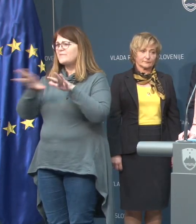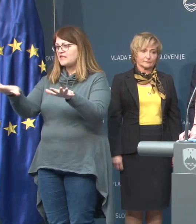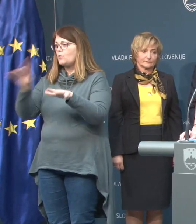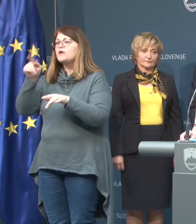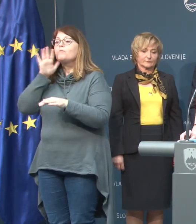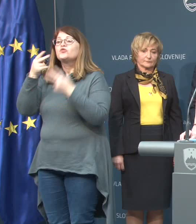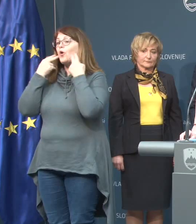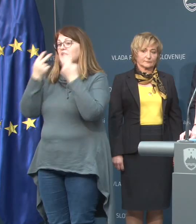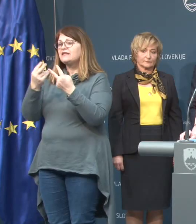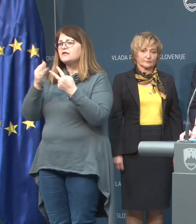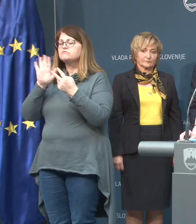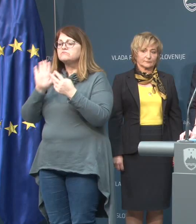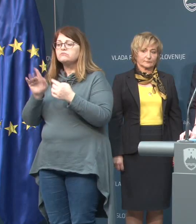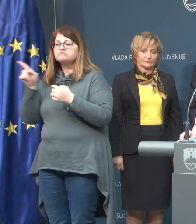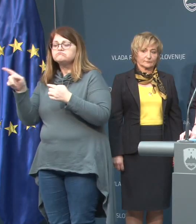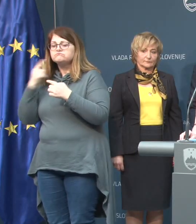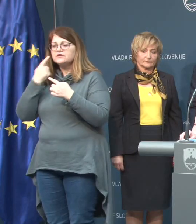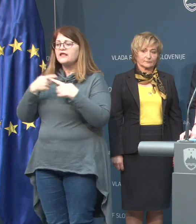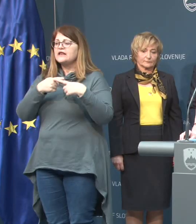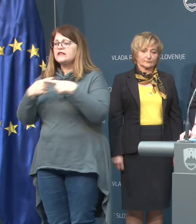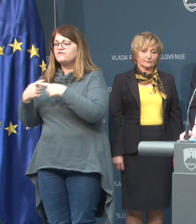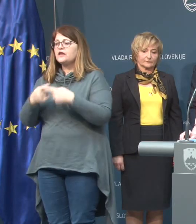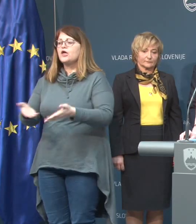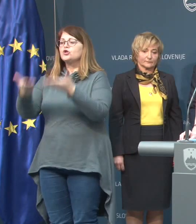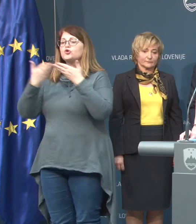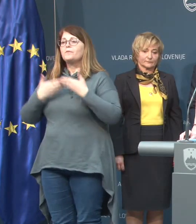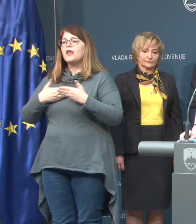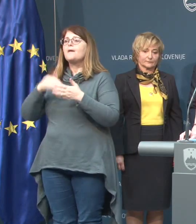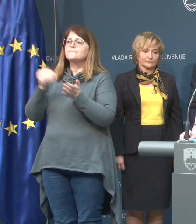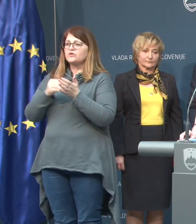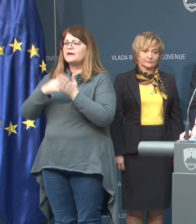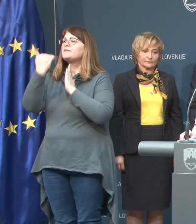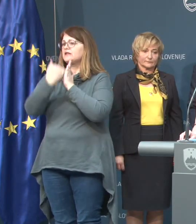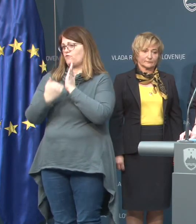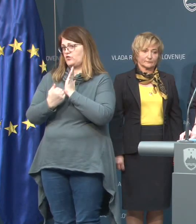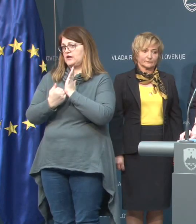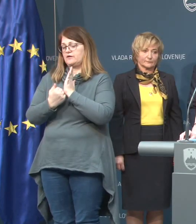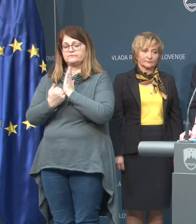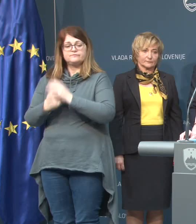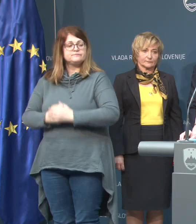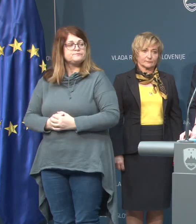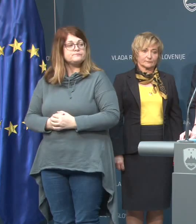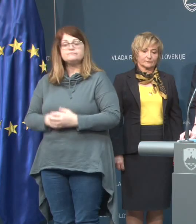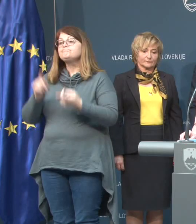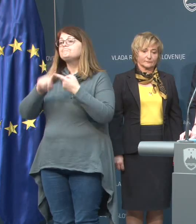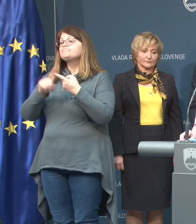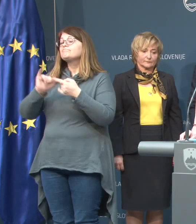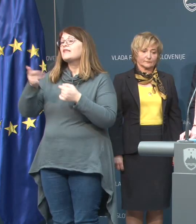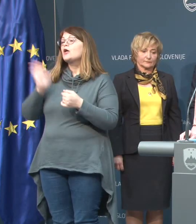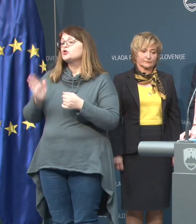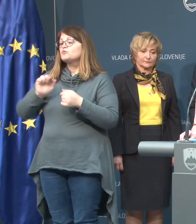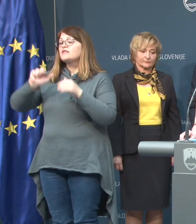bodo, glede na presojeno tveganje, dobili potrebna navodila. Na to je gospod